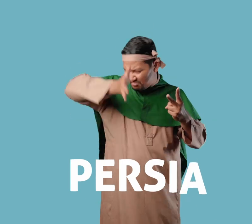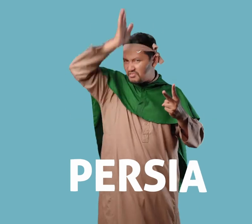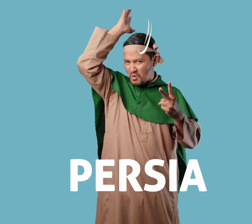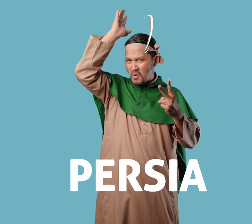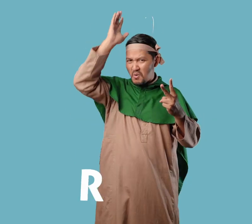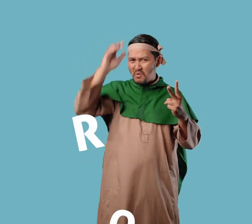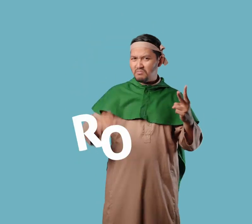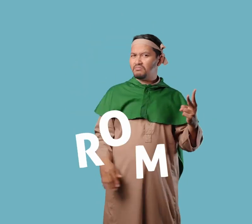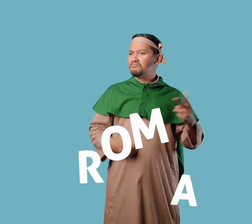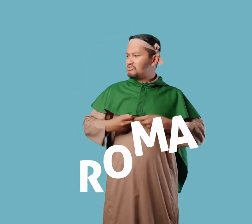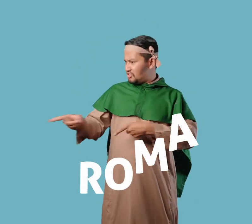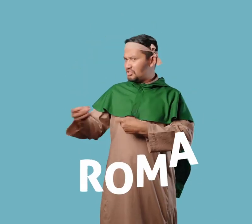Persia Dan Romawi